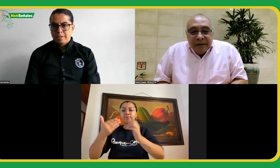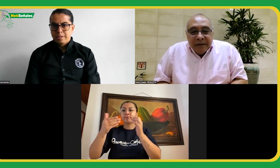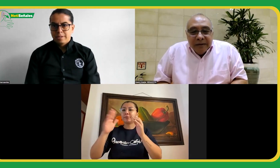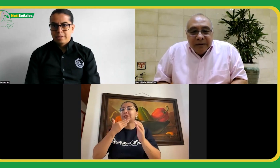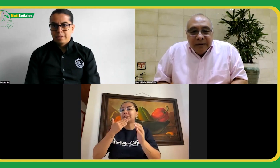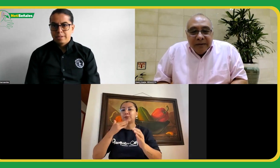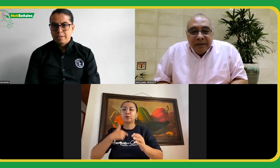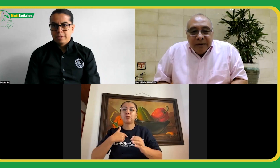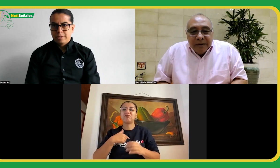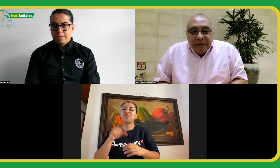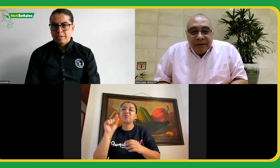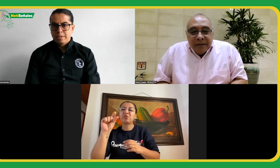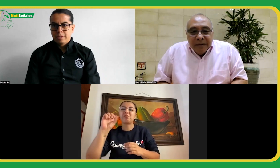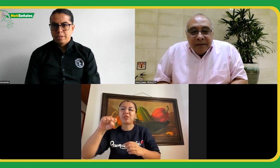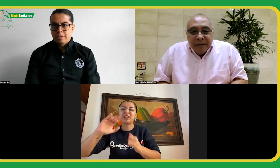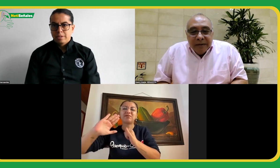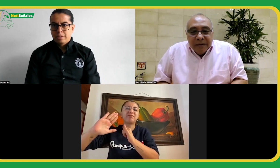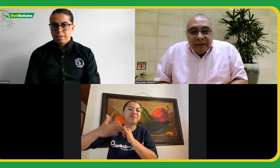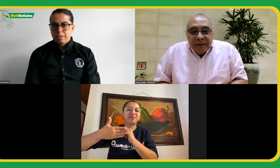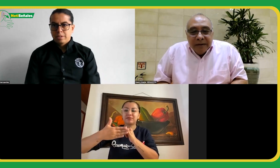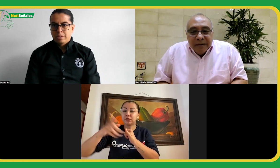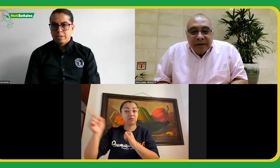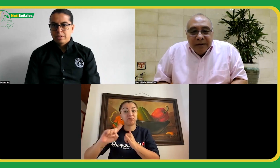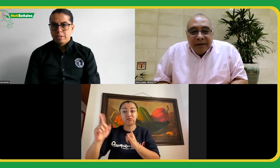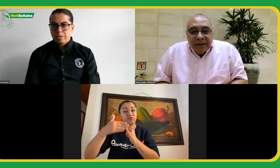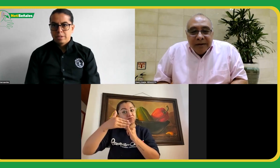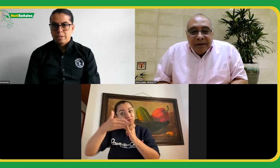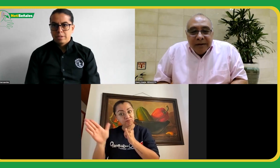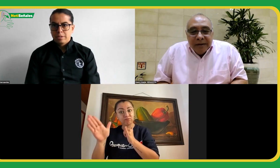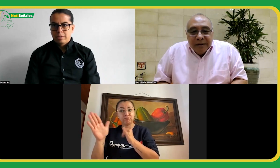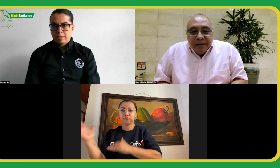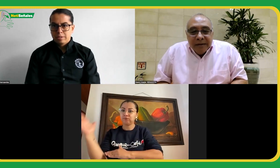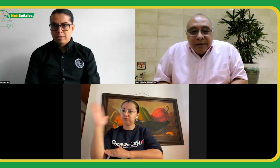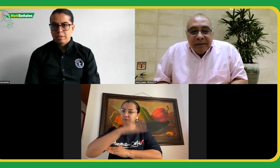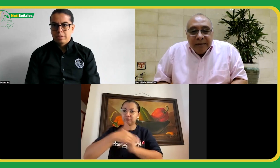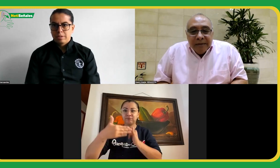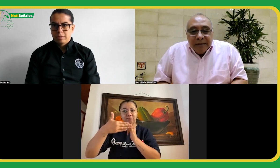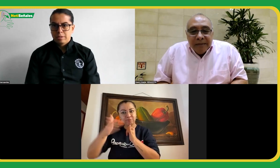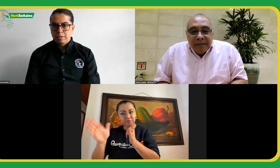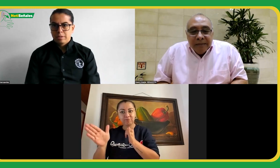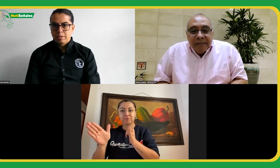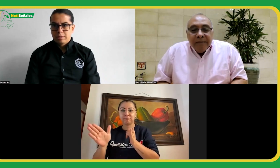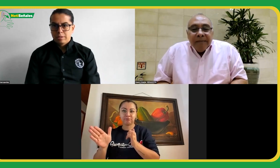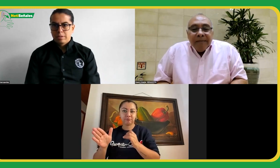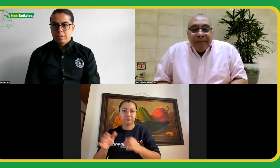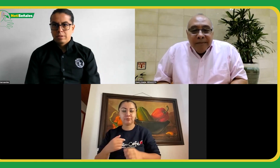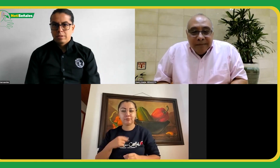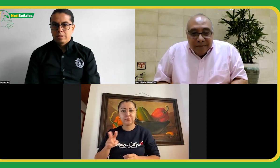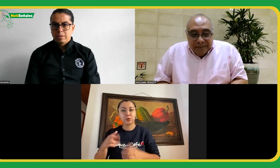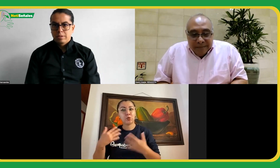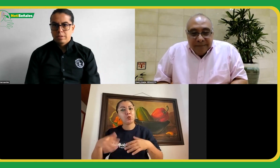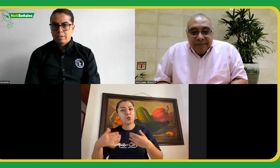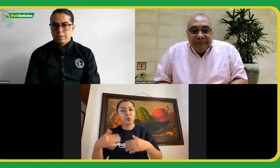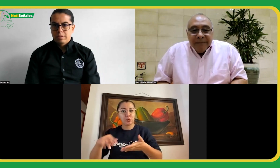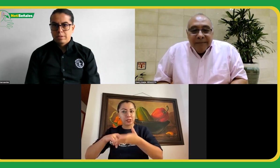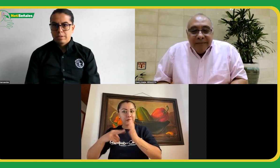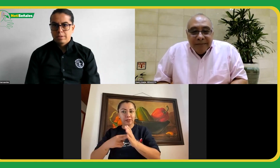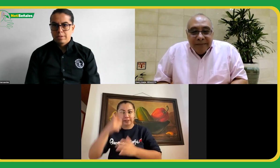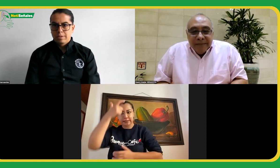apagar la cámara por momentos, a diferencia que allí no era posible apagar la cámara para estar encendida. Es decir, se toma más en serio el